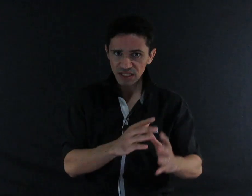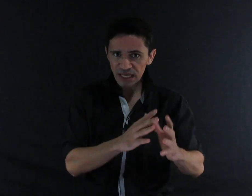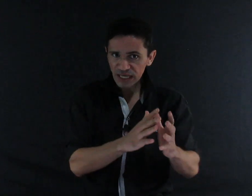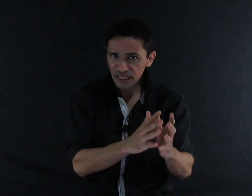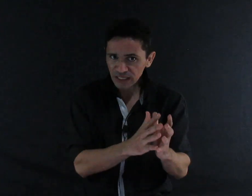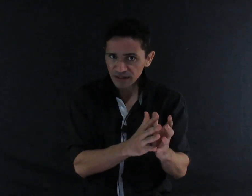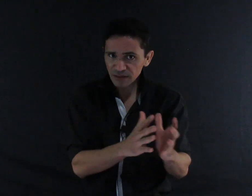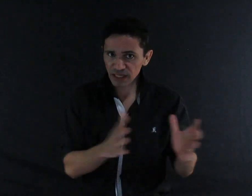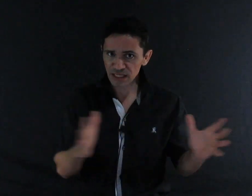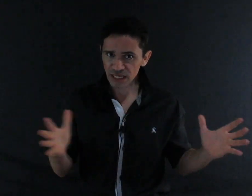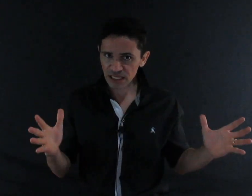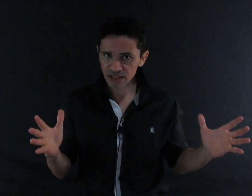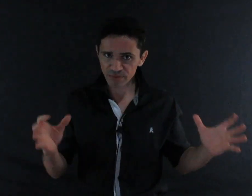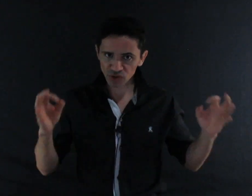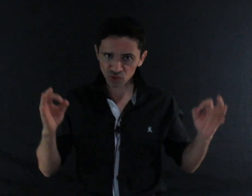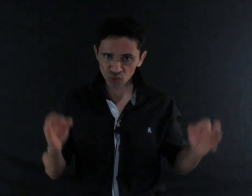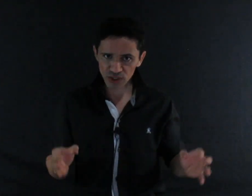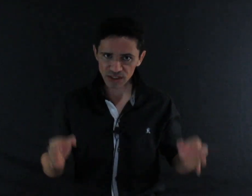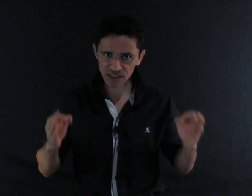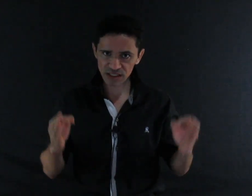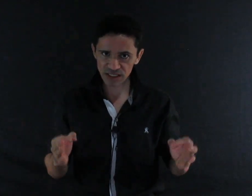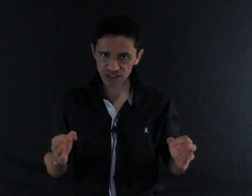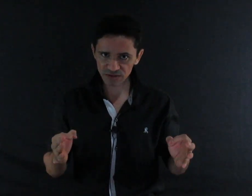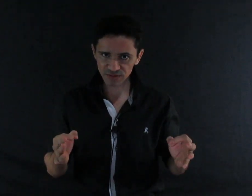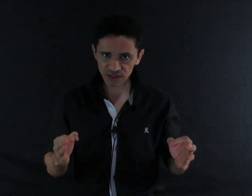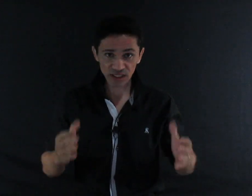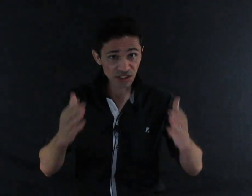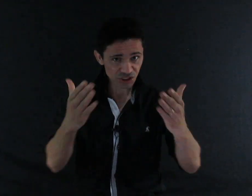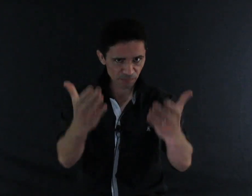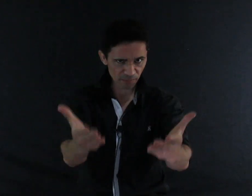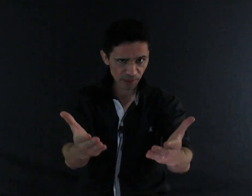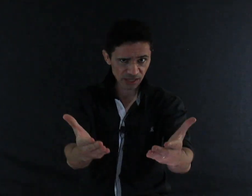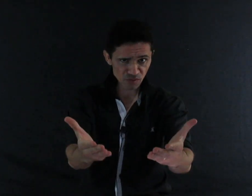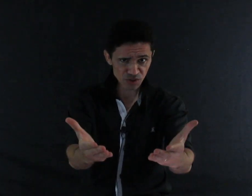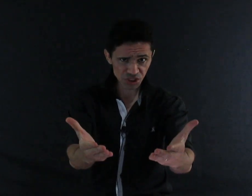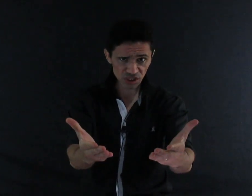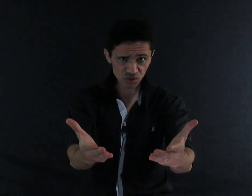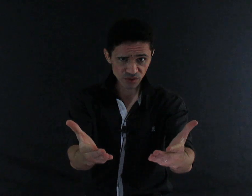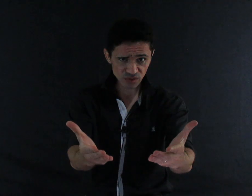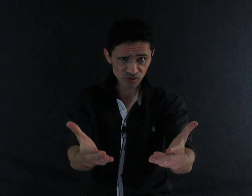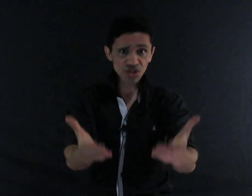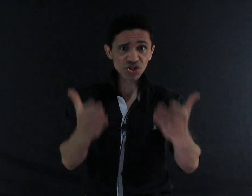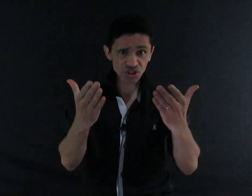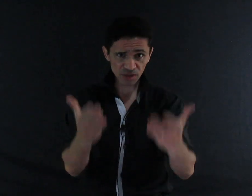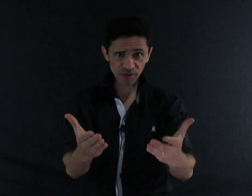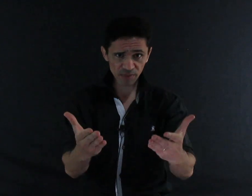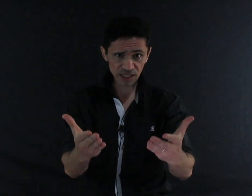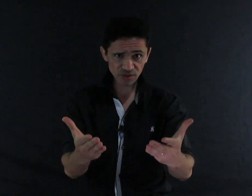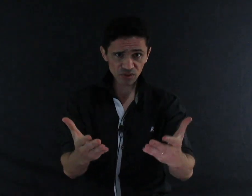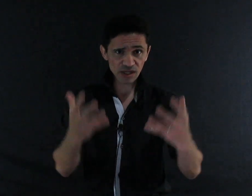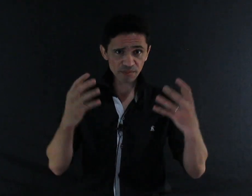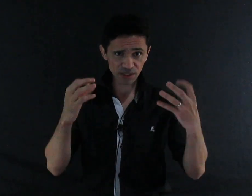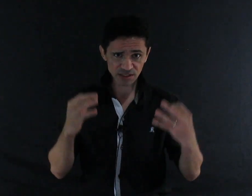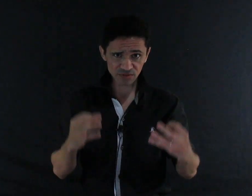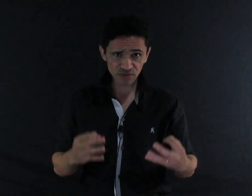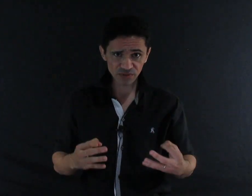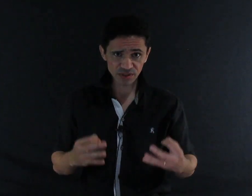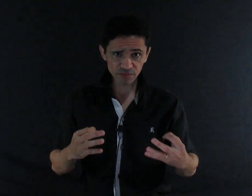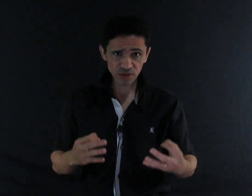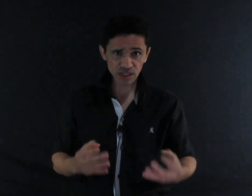em equilíbrio em todas as áreas da vida. Está preparado e misterioso? Está preparado para desenvolver esse poder?